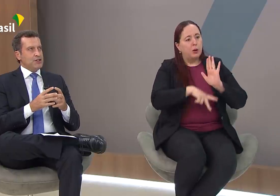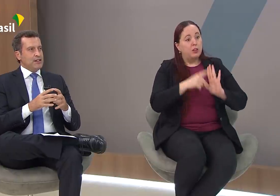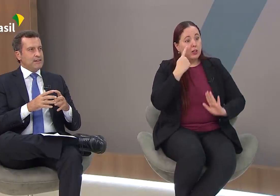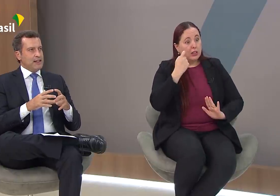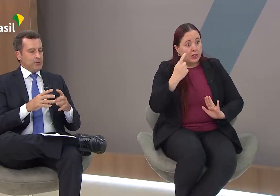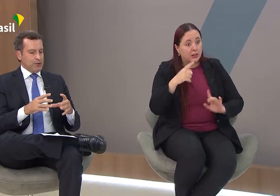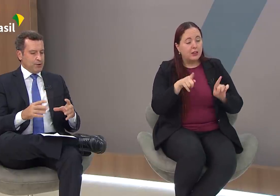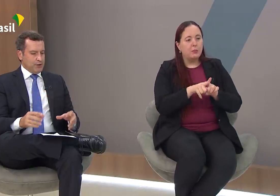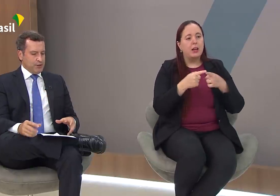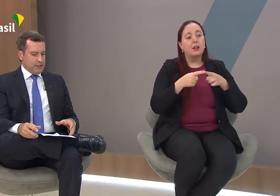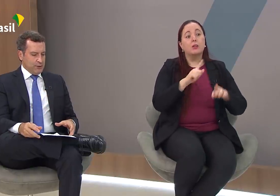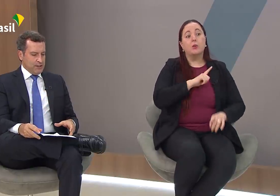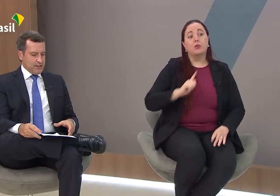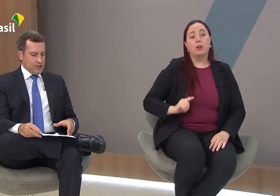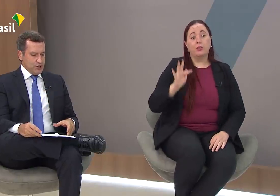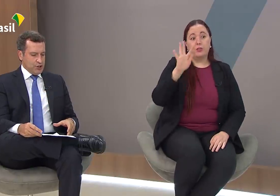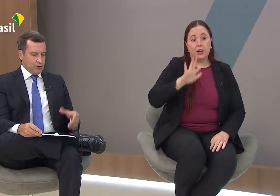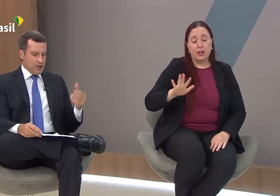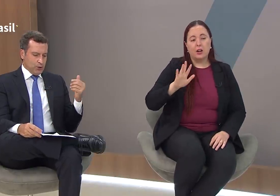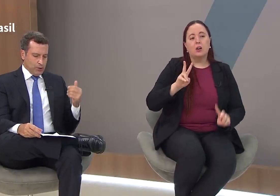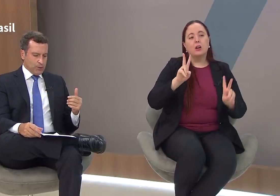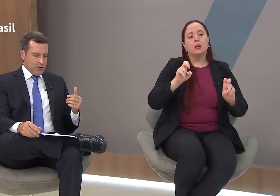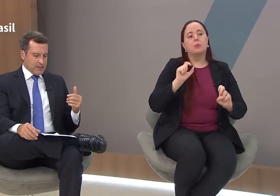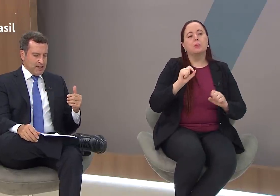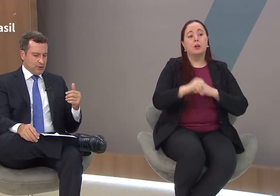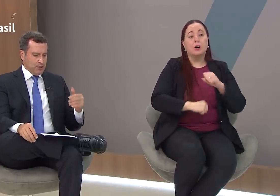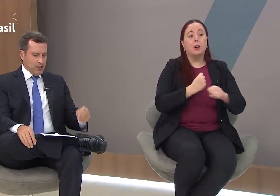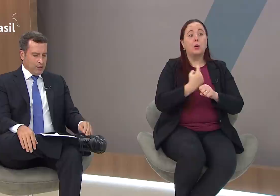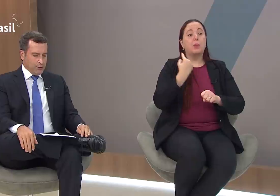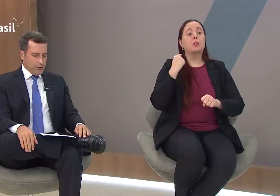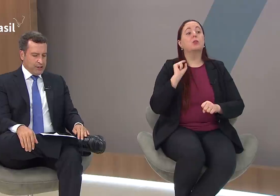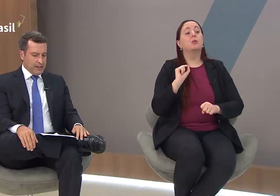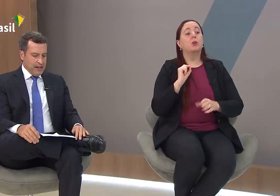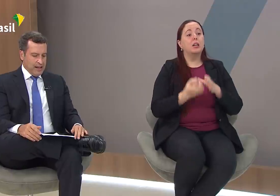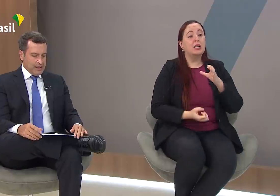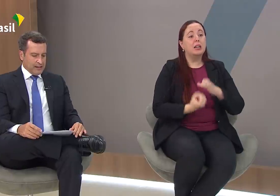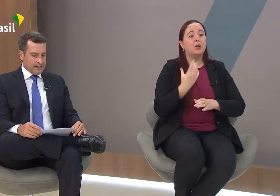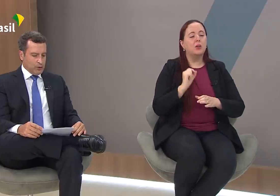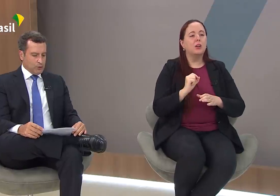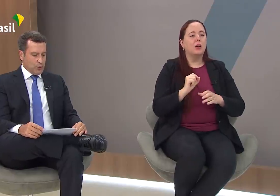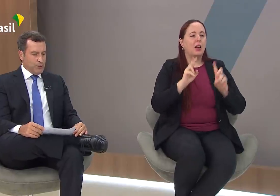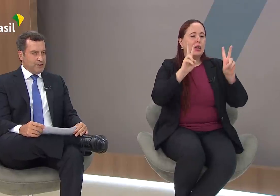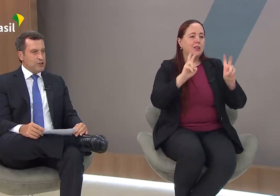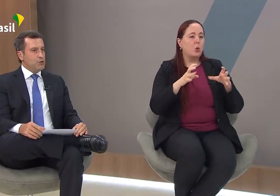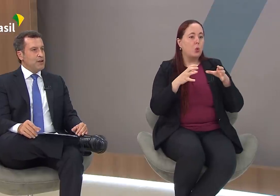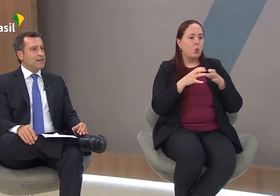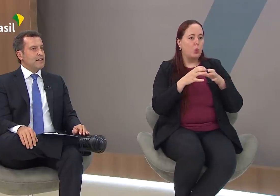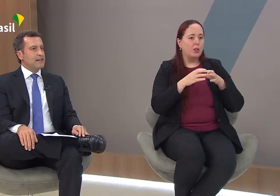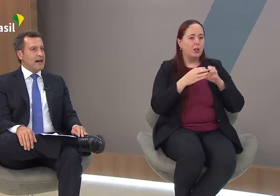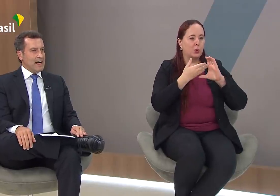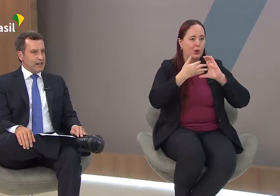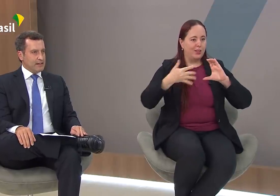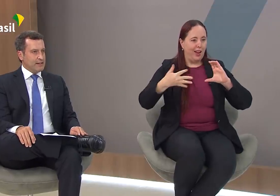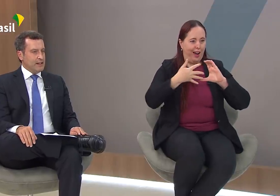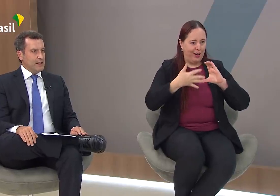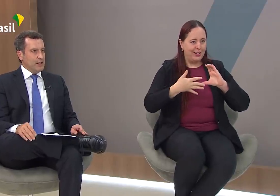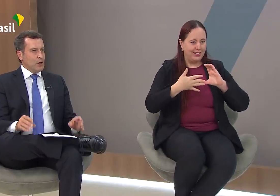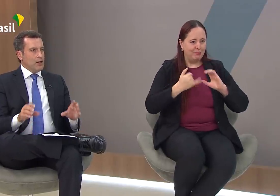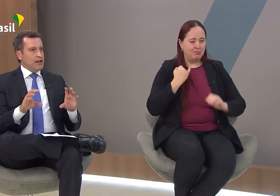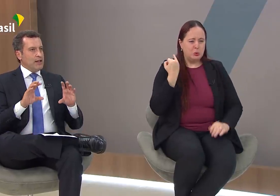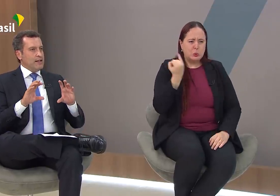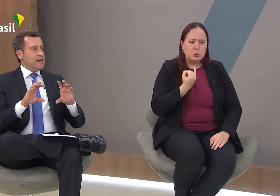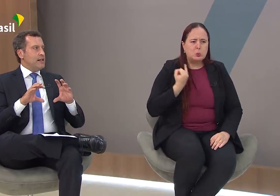interessante lançado pelo governo federal nesse sentido, no ano passado, foi a questão do Comitê de Doenças Raras.